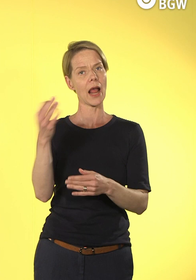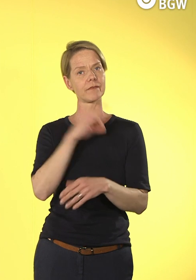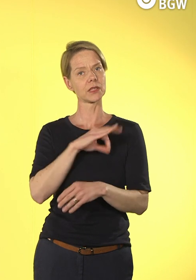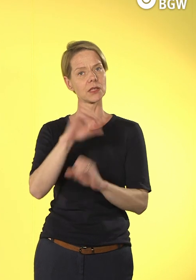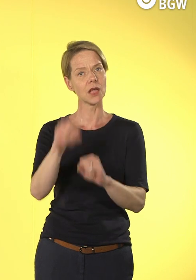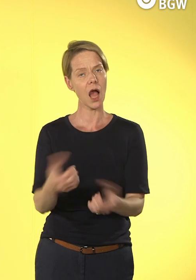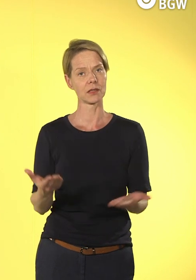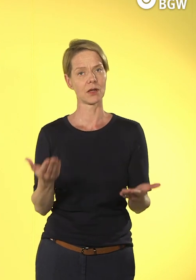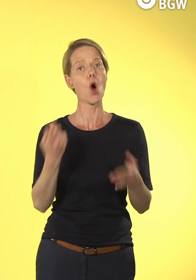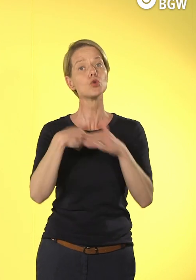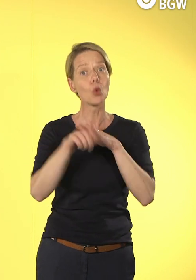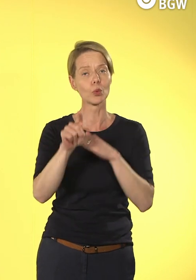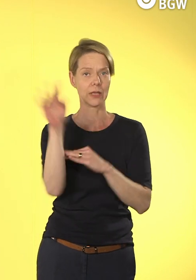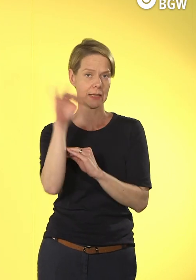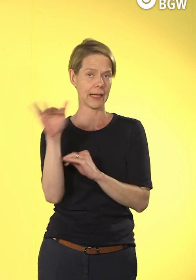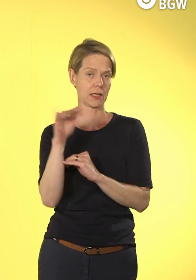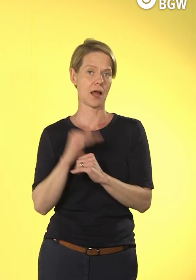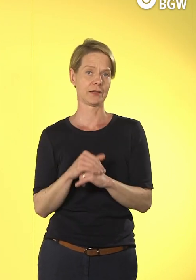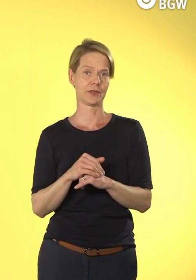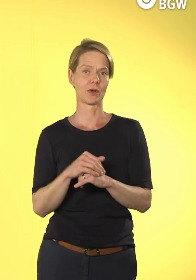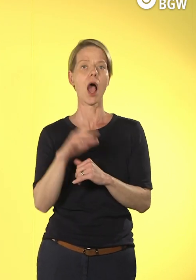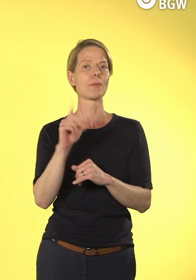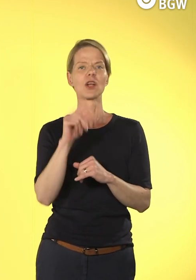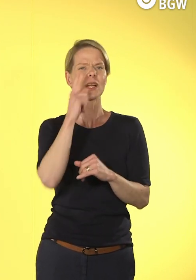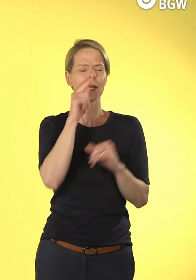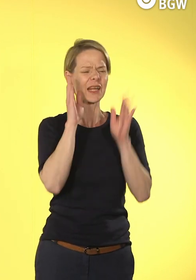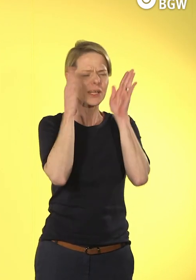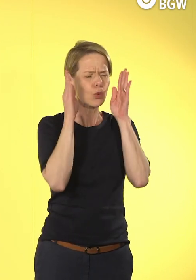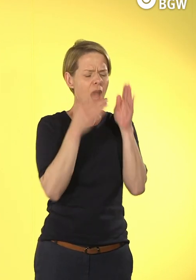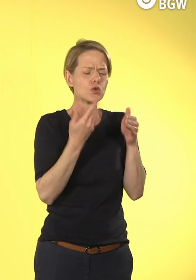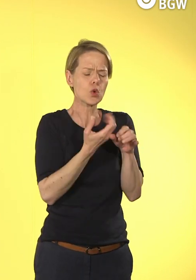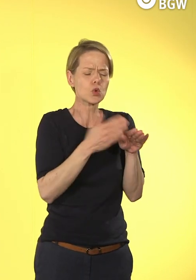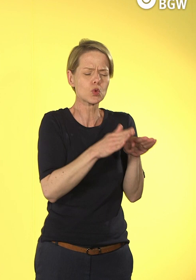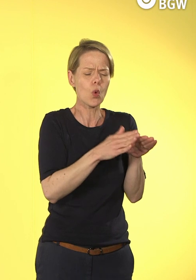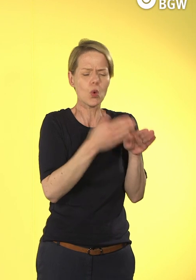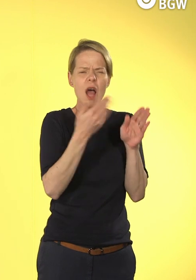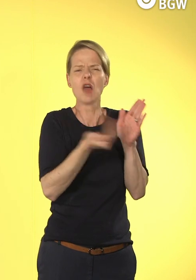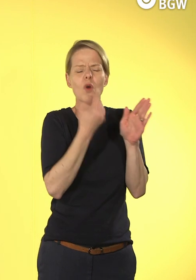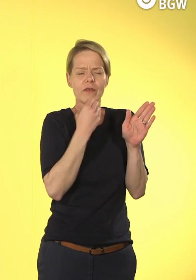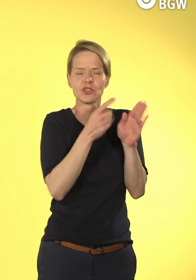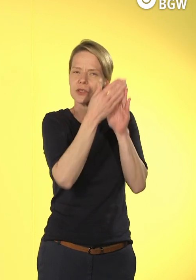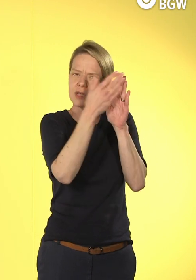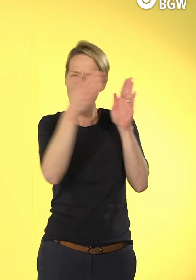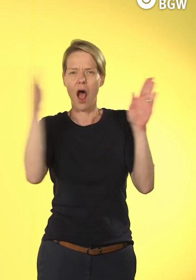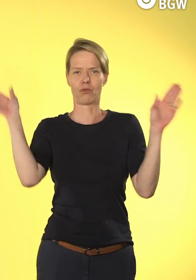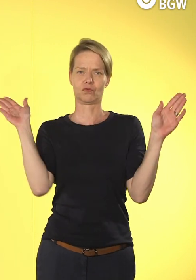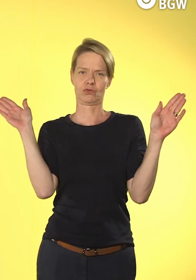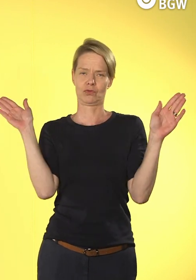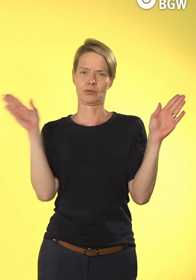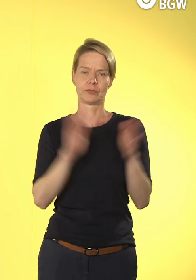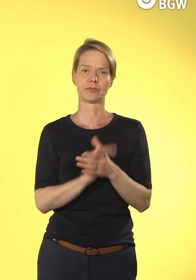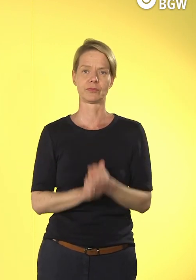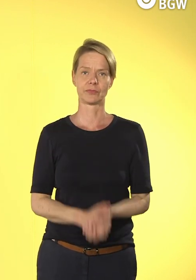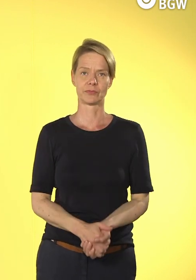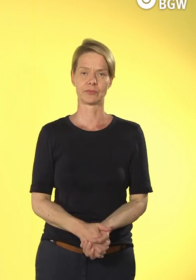Stück weit digitalisieren können, mit denen wir dann auch wieder das Geld verdienen, mit denen wir diese Infrastrukturen schaffen.